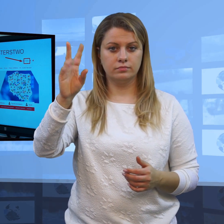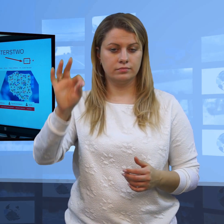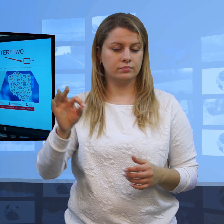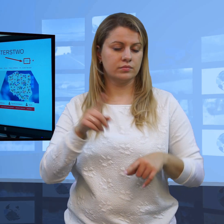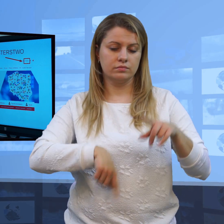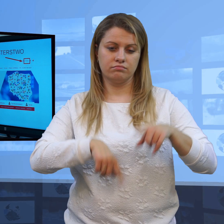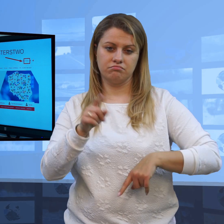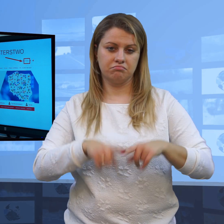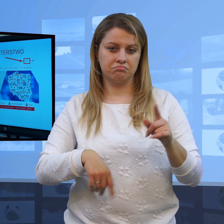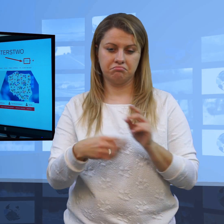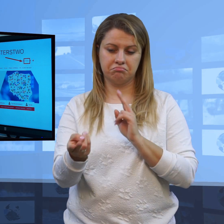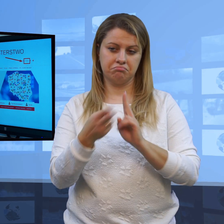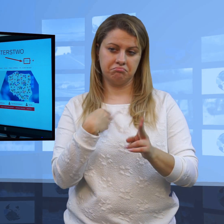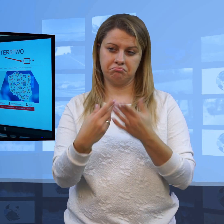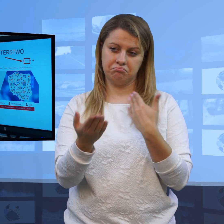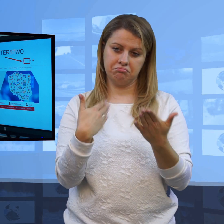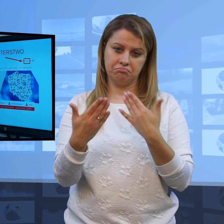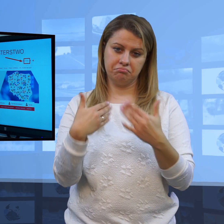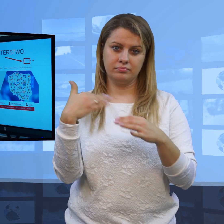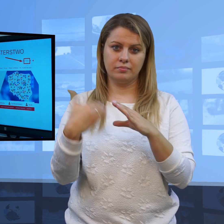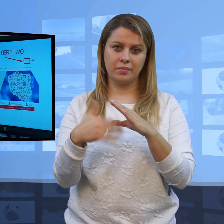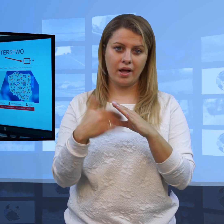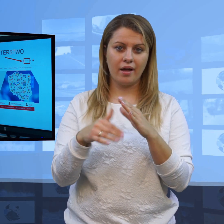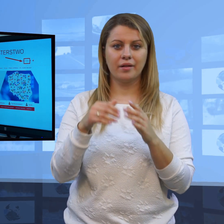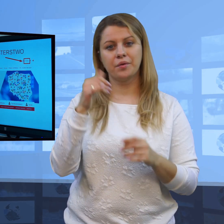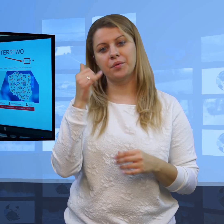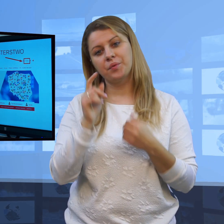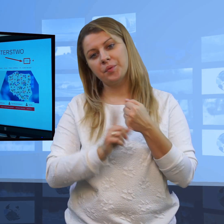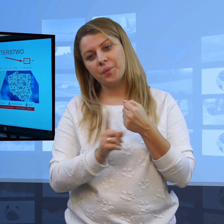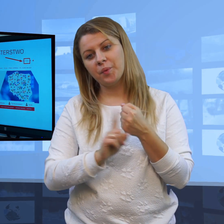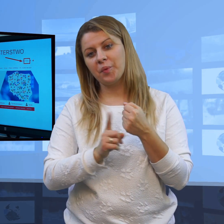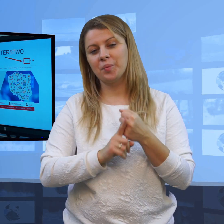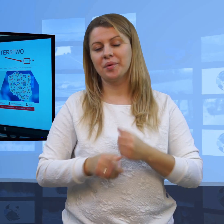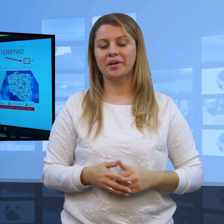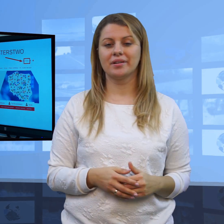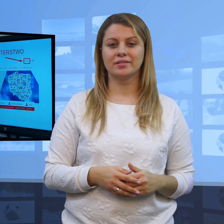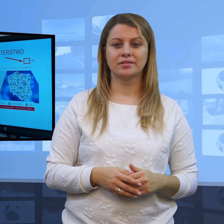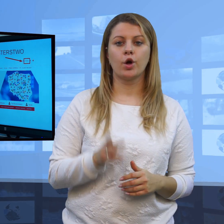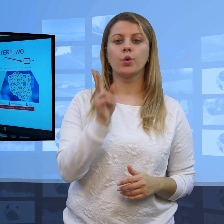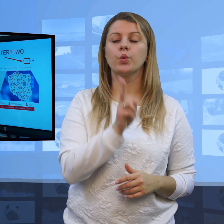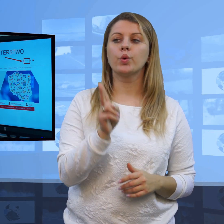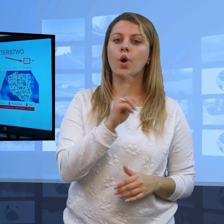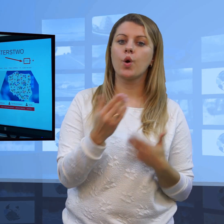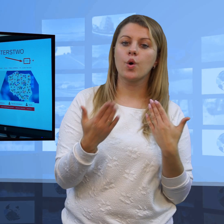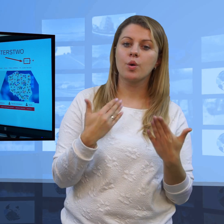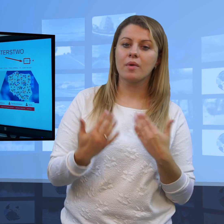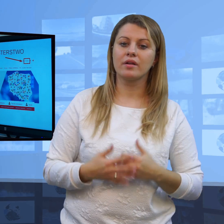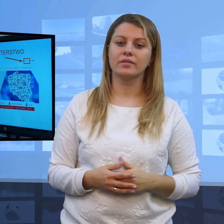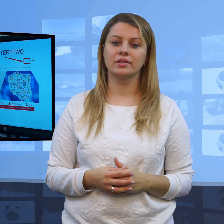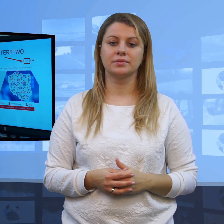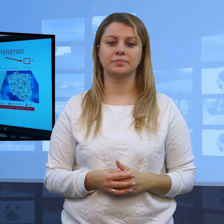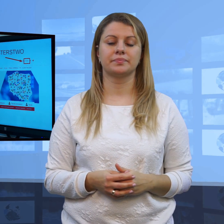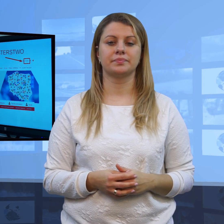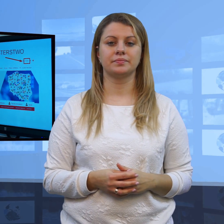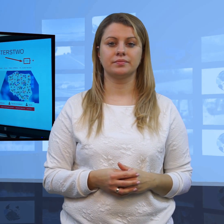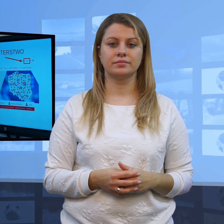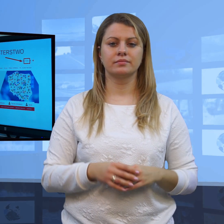gdzie o takie informacje dziennikarz powinien się udać i dokonać. W przypadku Ministerstwa